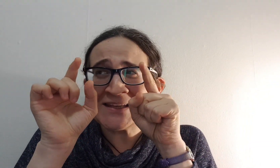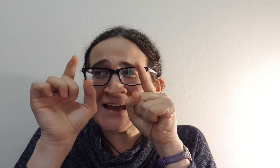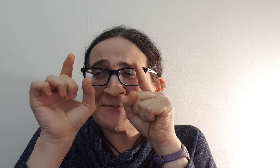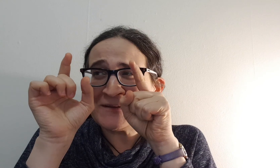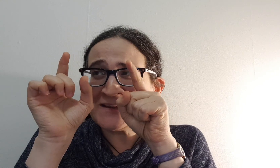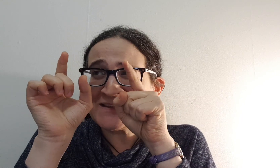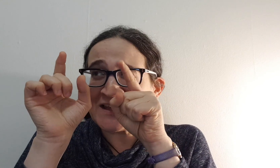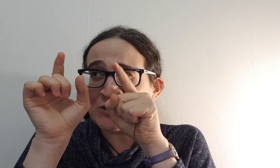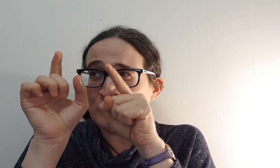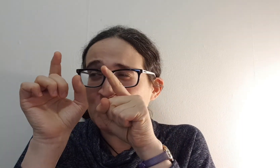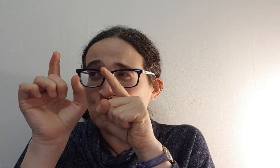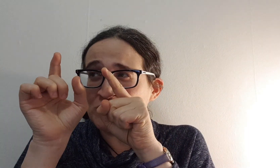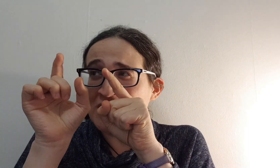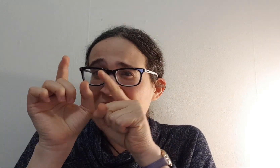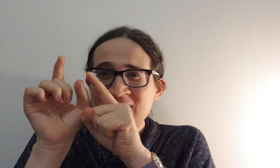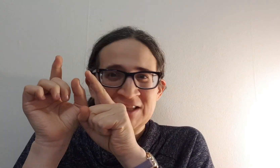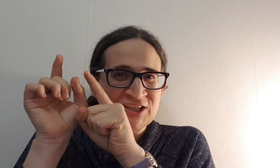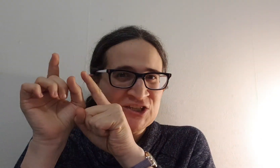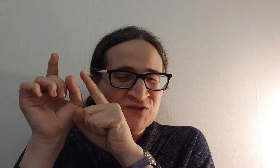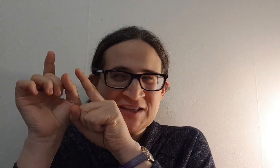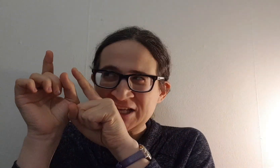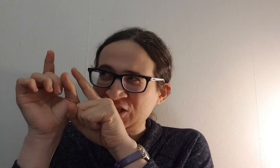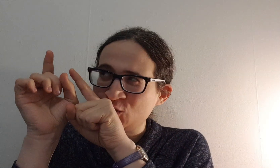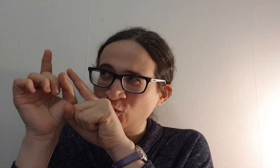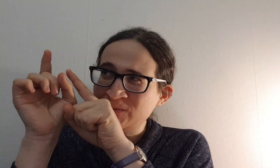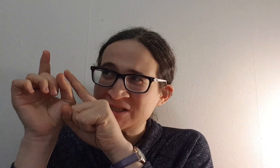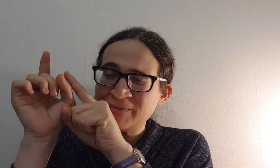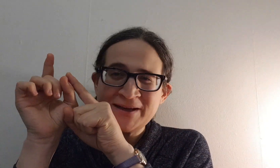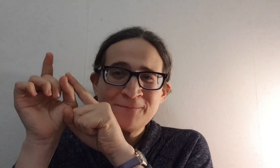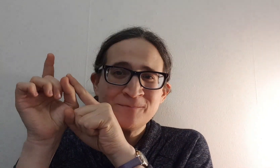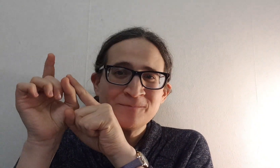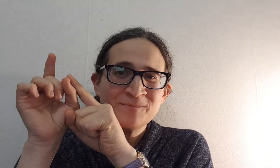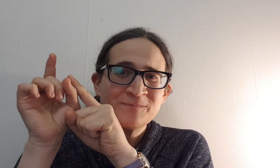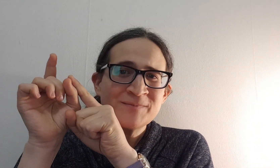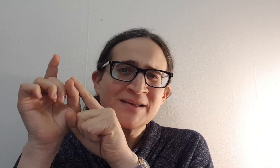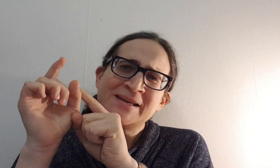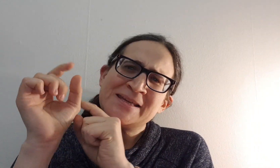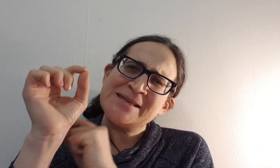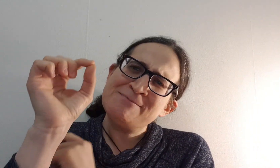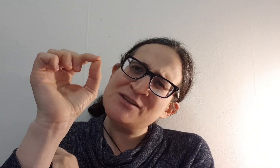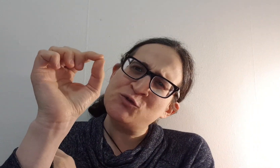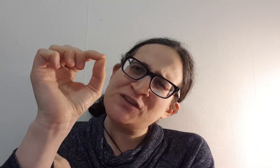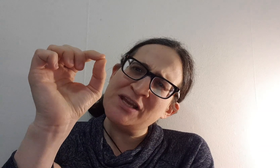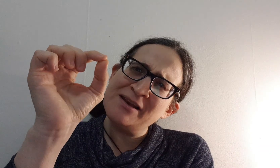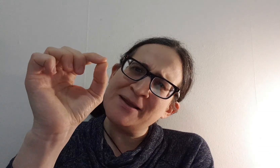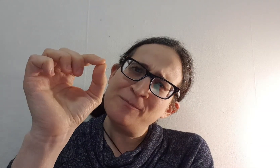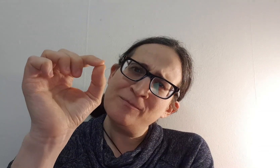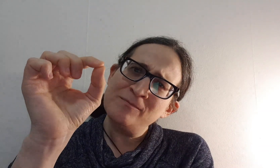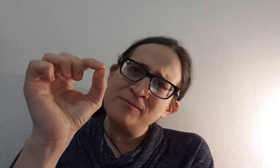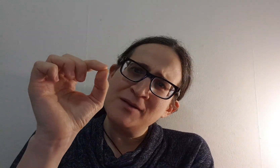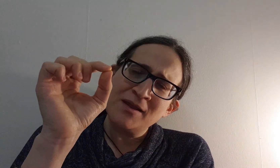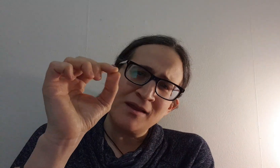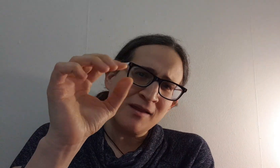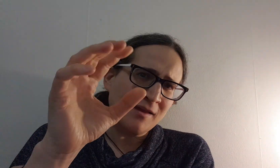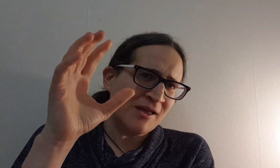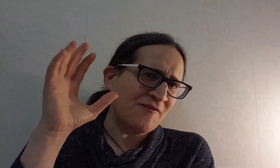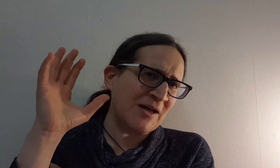את החיוביות ואת הכישורים שבהם אם זה נותן להם רווח